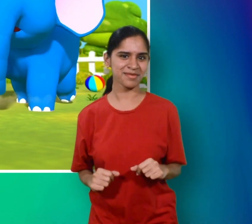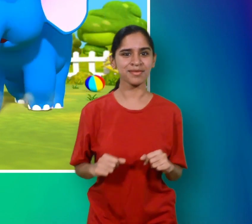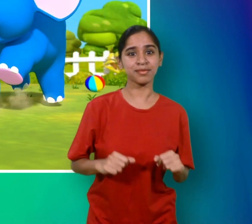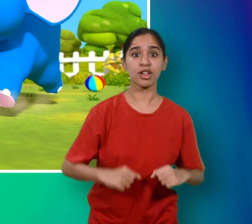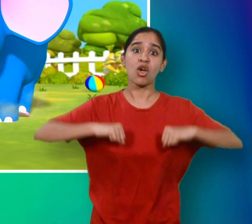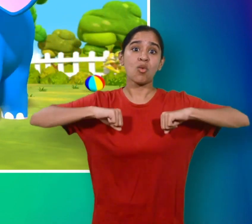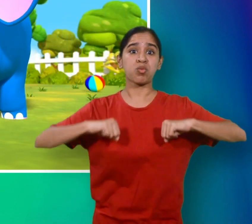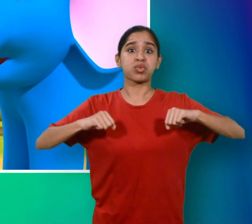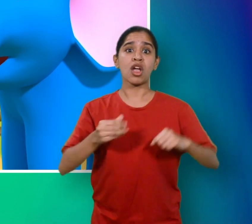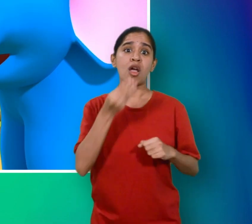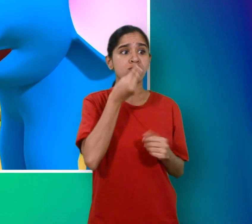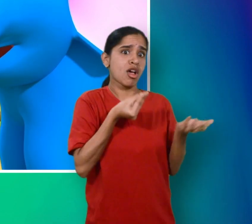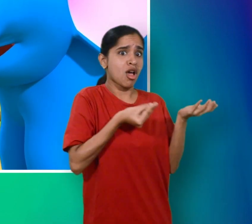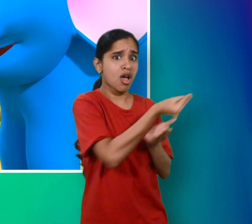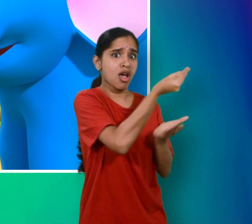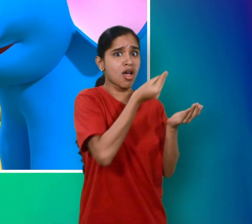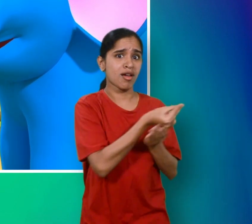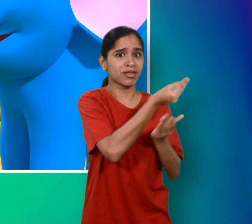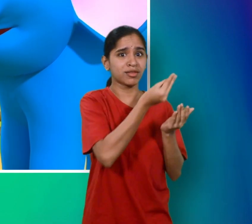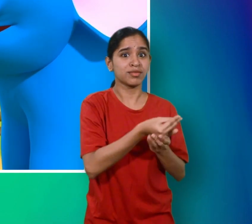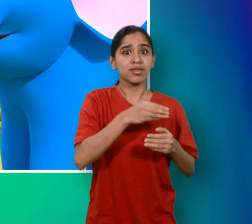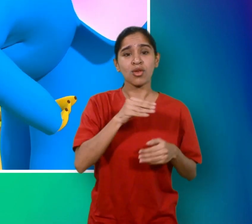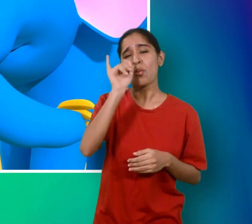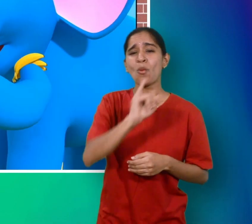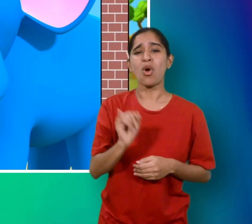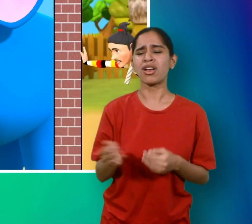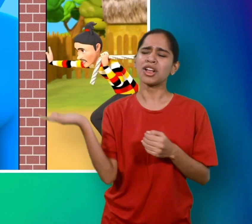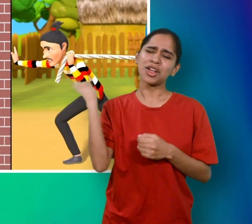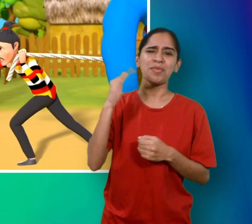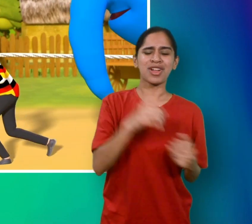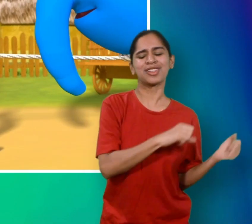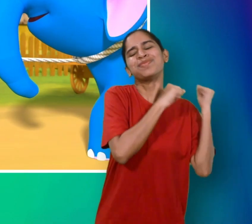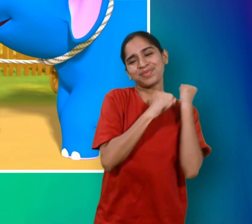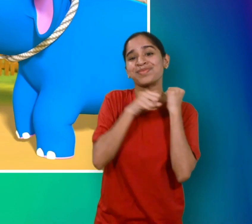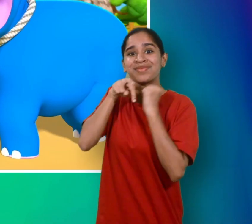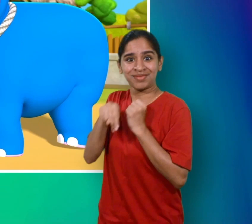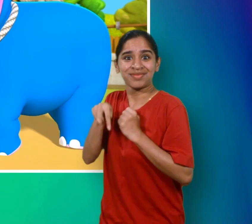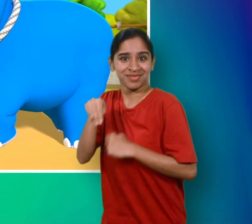मोटू उसको खूब खिलाता पदलू उसको सैर कराता